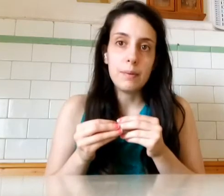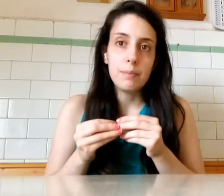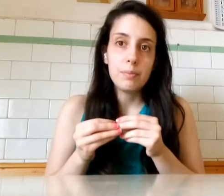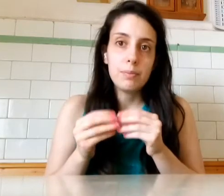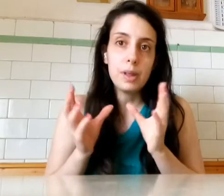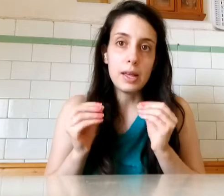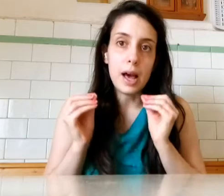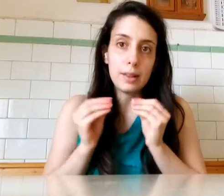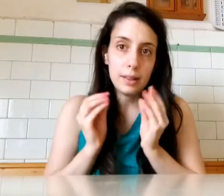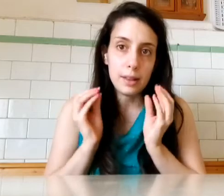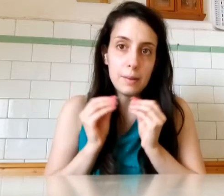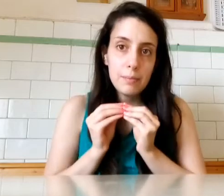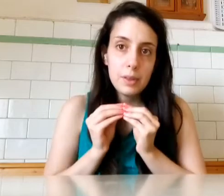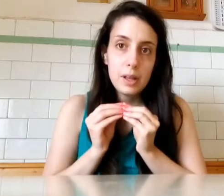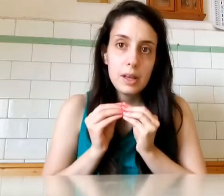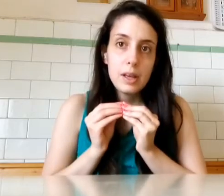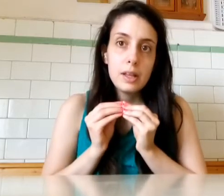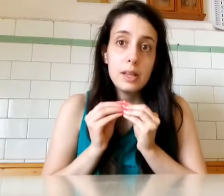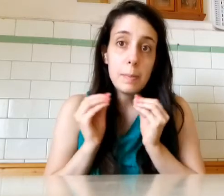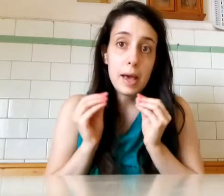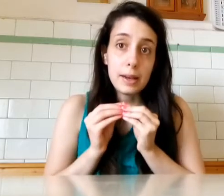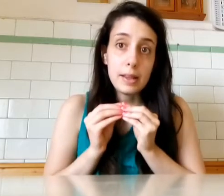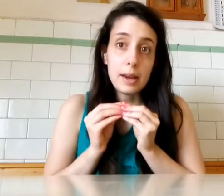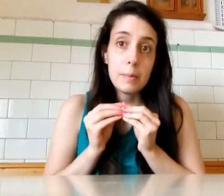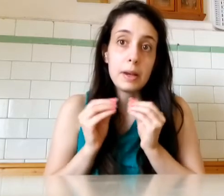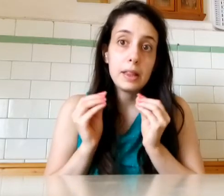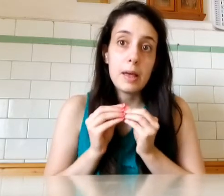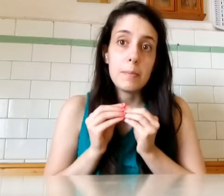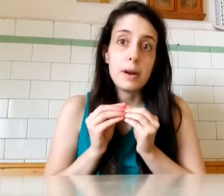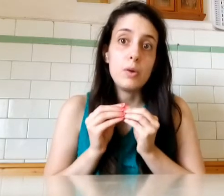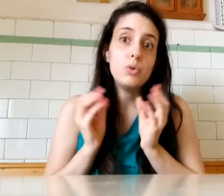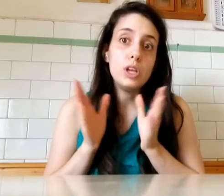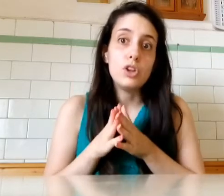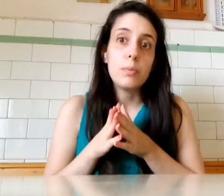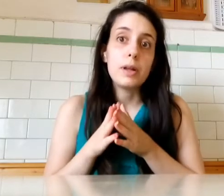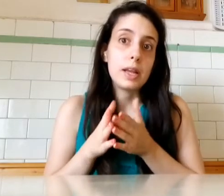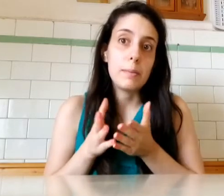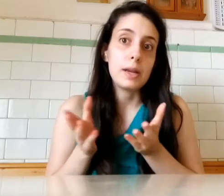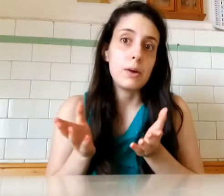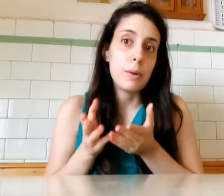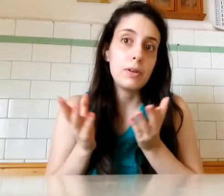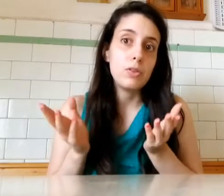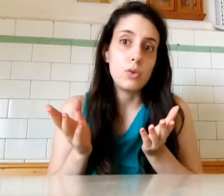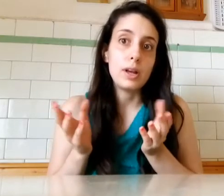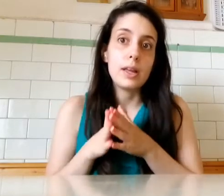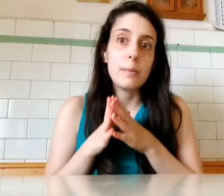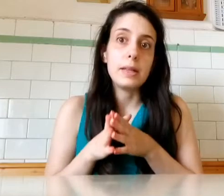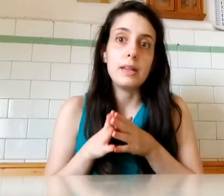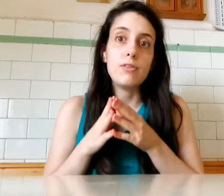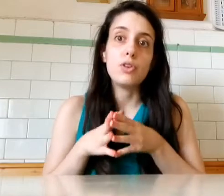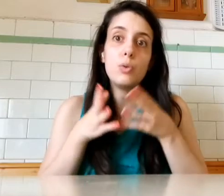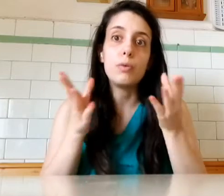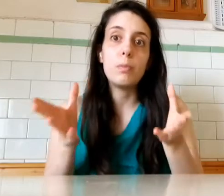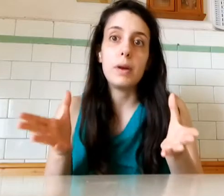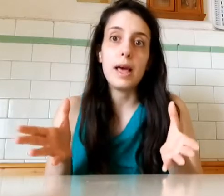In ansia Di perdere Per sempre L'udito Perché? Perché una persona Chiaramente Di fronte a un problema